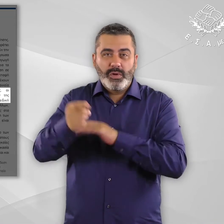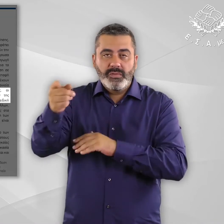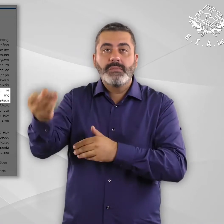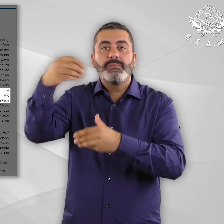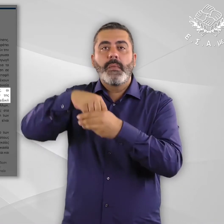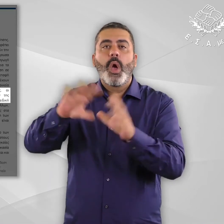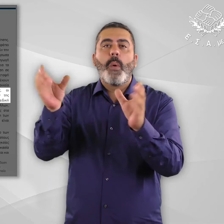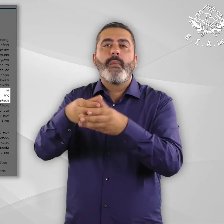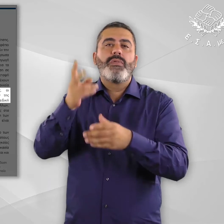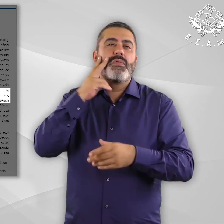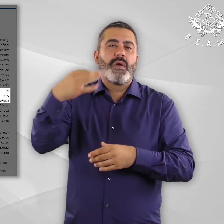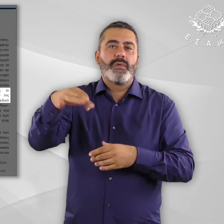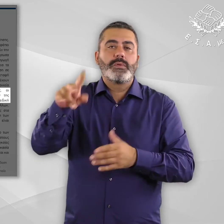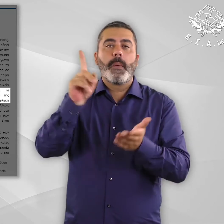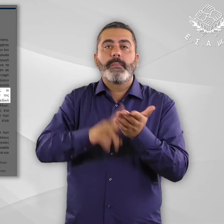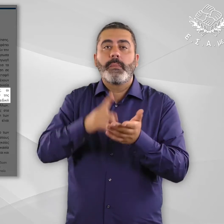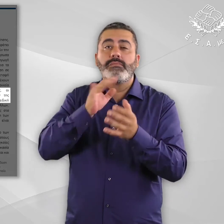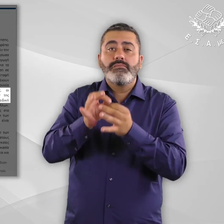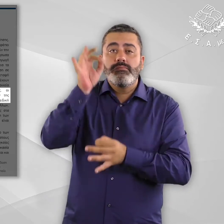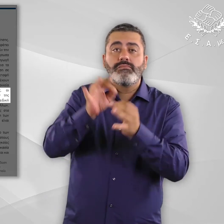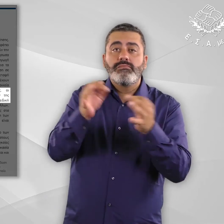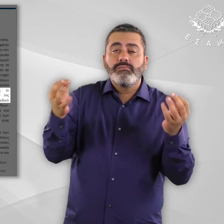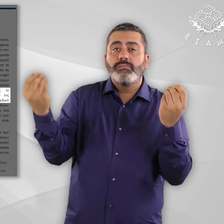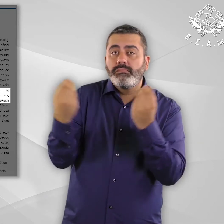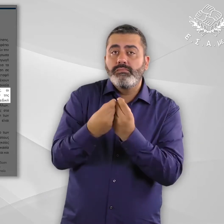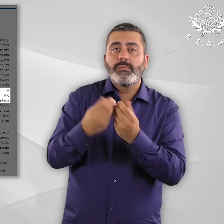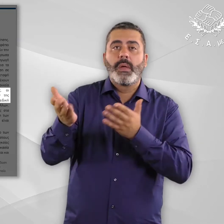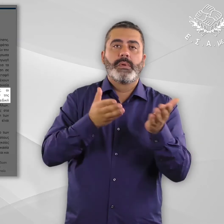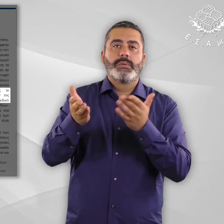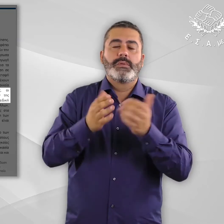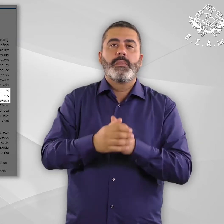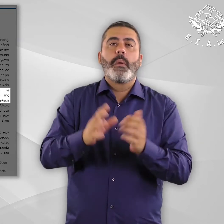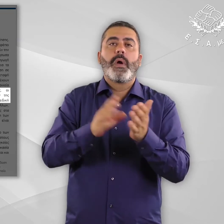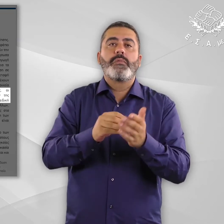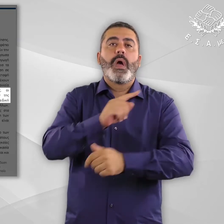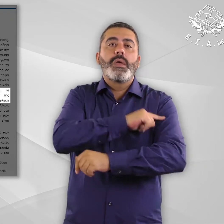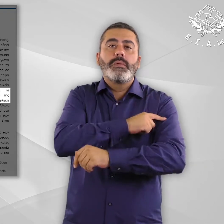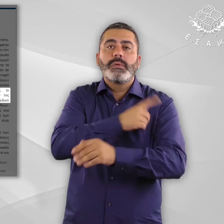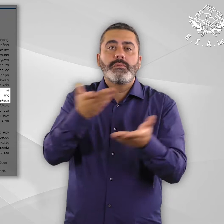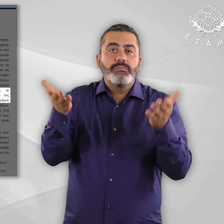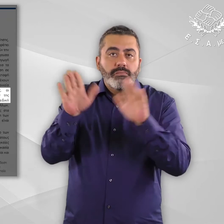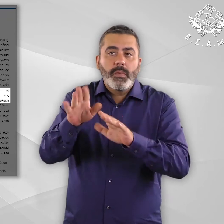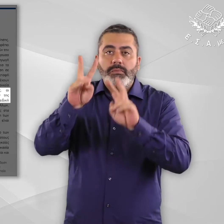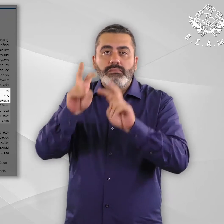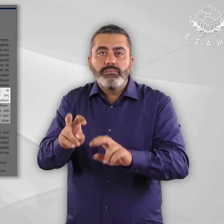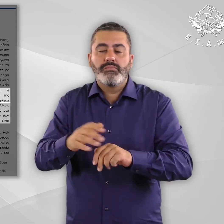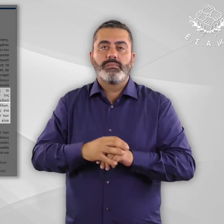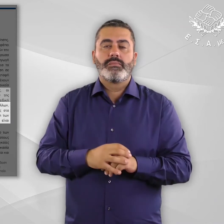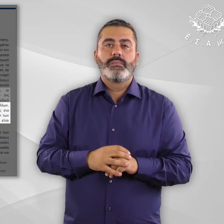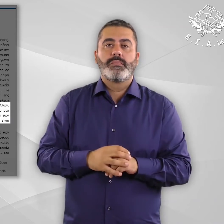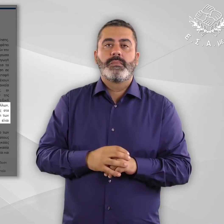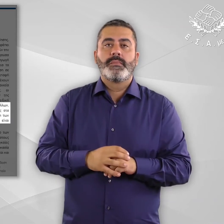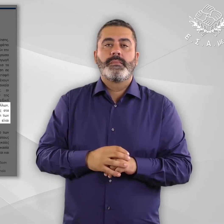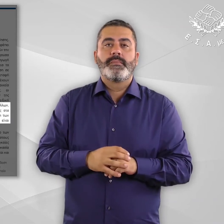πρόσφυγες θα πρέπει να την χάνουν της κατάλληλης κατά περίπτωση μεταχείριση και να λαμβάνεται η ειδική μέρημνα για την κάλυψη των αναγκών τους.